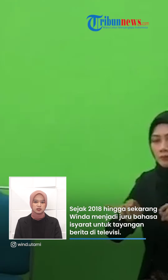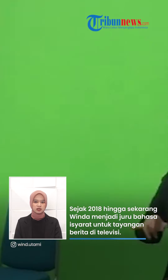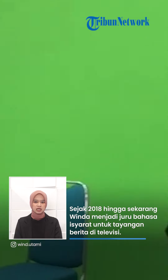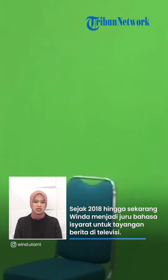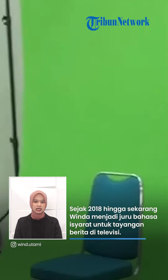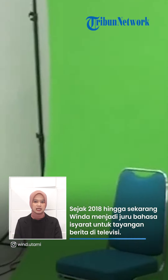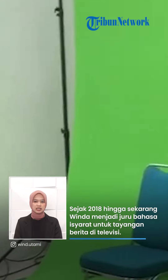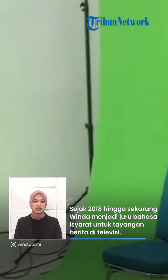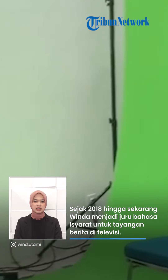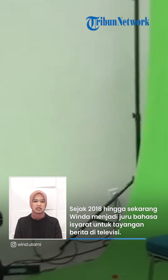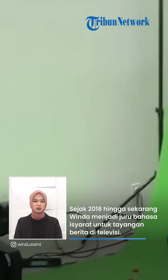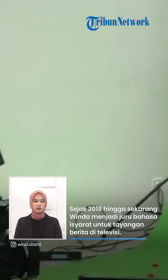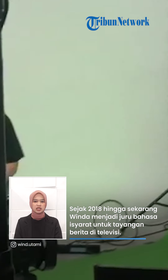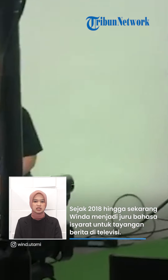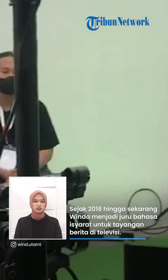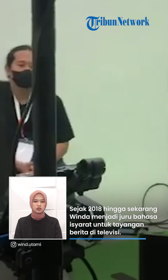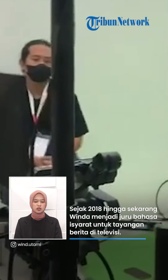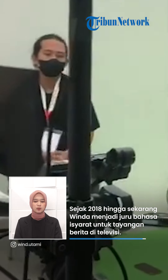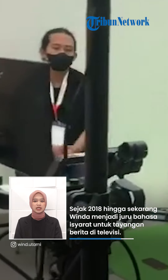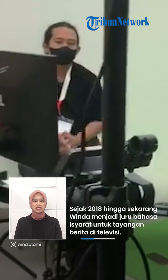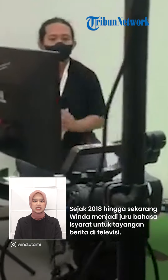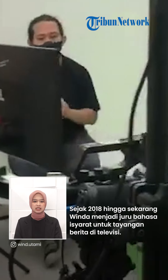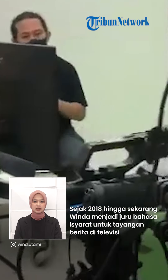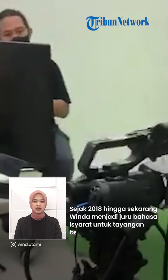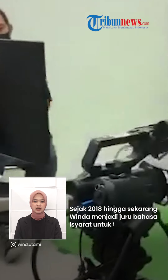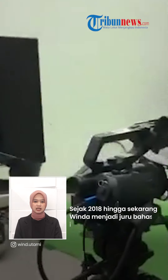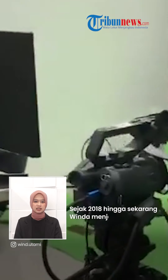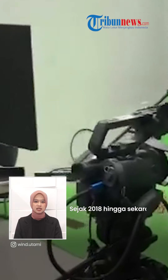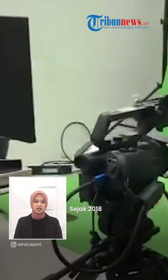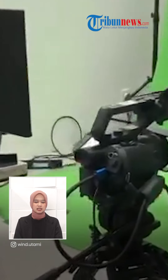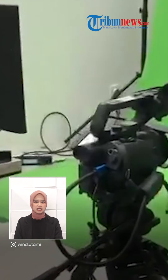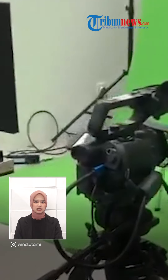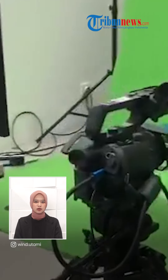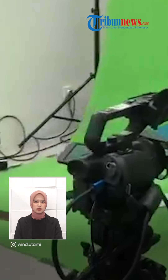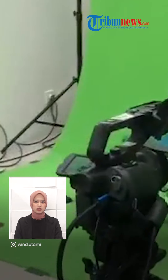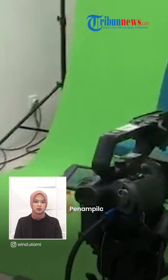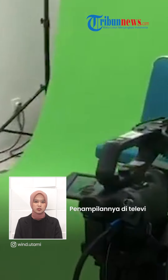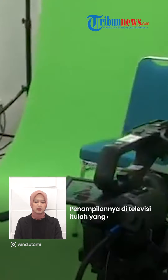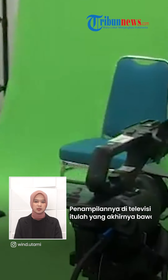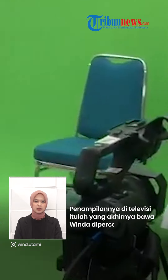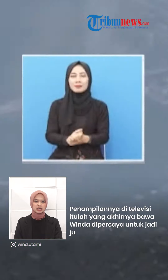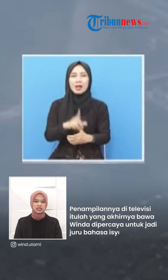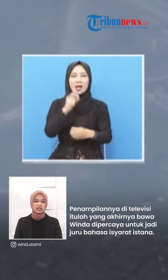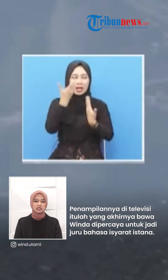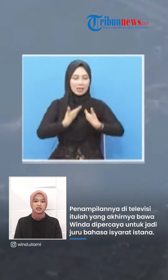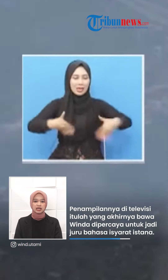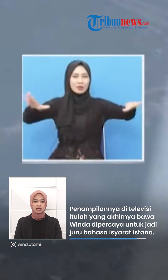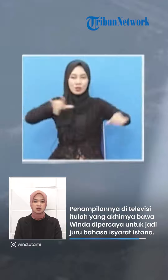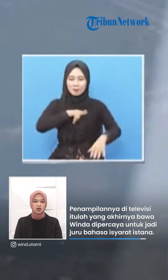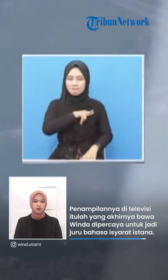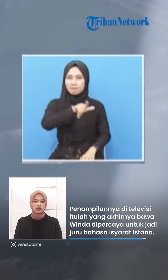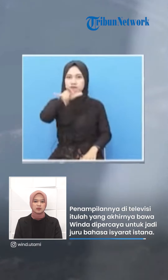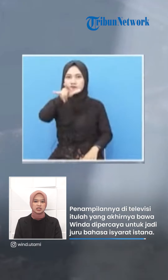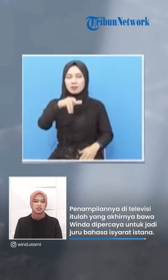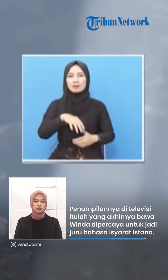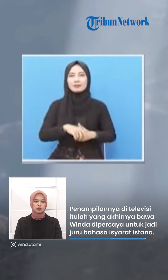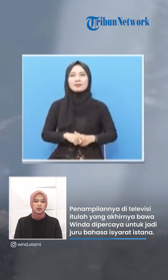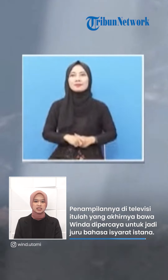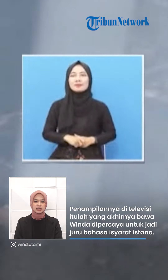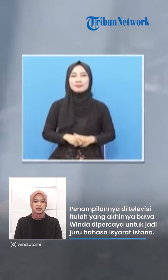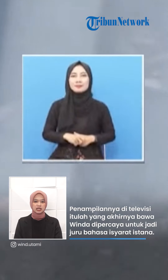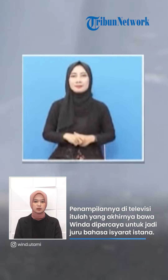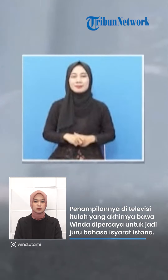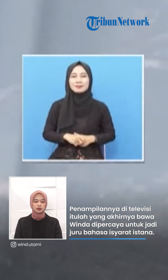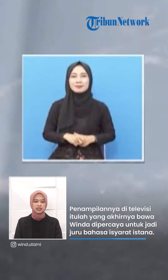cancer shock karena dirinya lebih merasa cocok bekerja di daerah Sejak tahun 2018 hingga sekarang, Winda menjadi